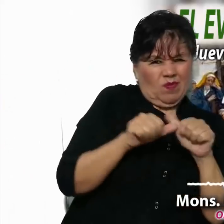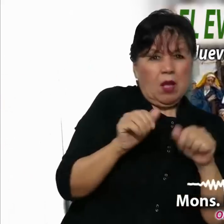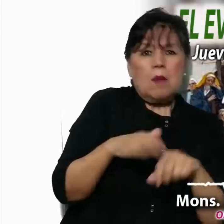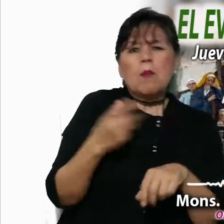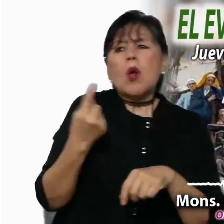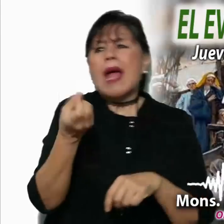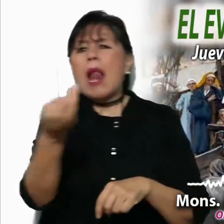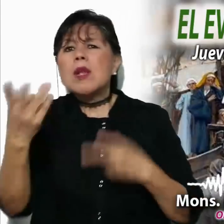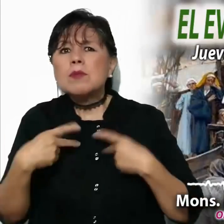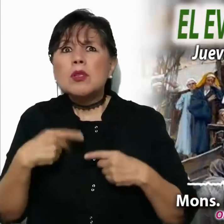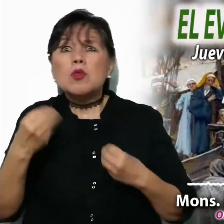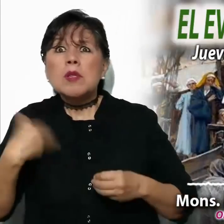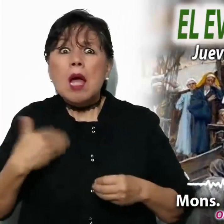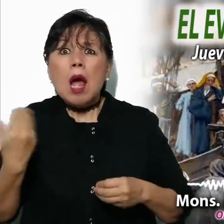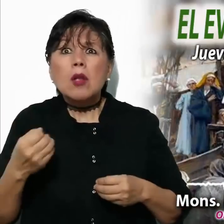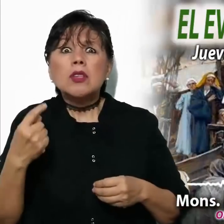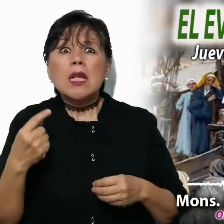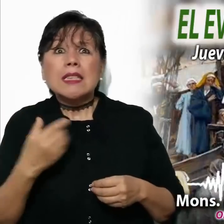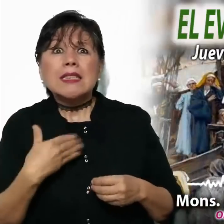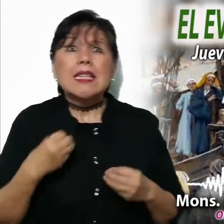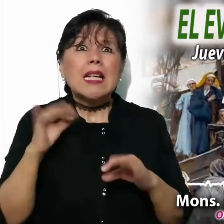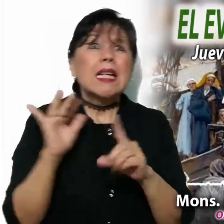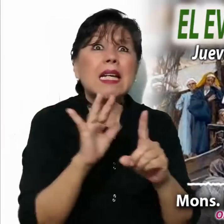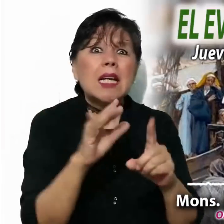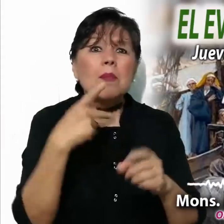simpatizantes, pero no comprometidos.